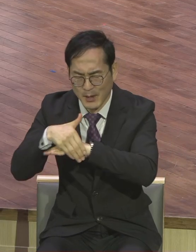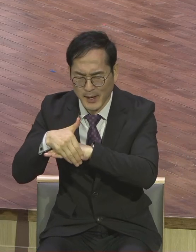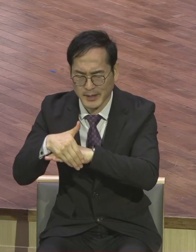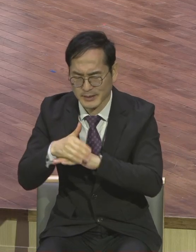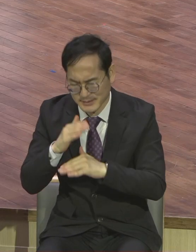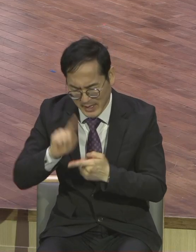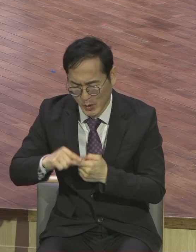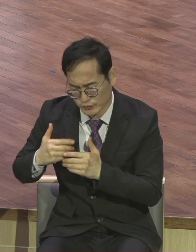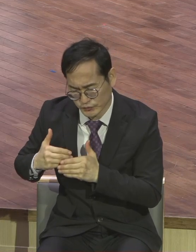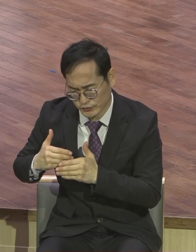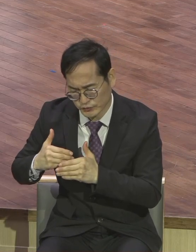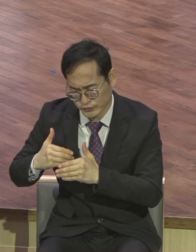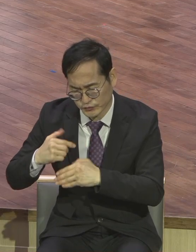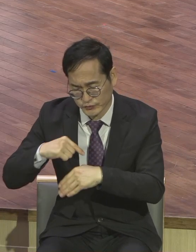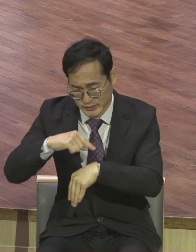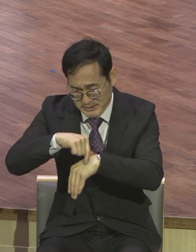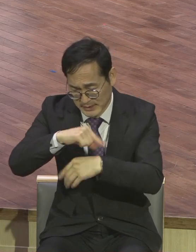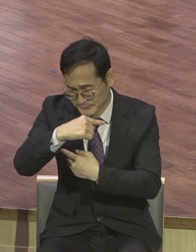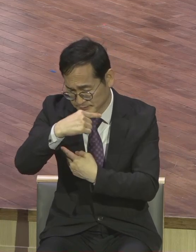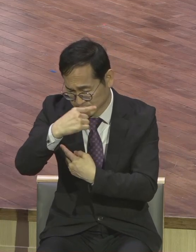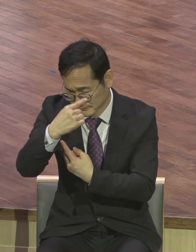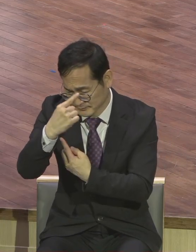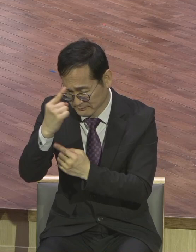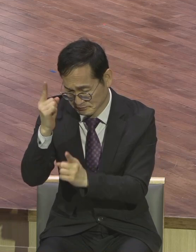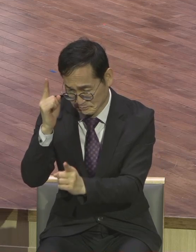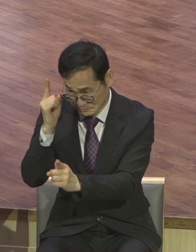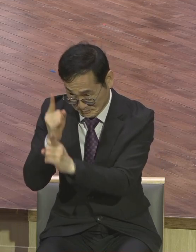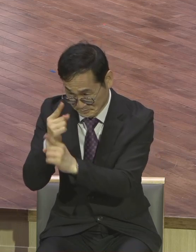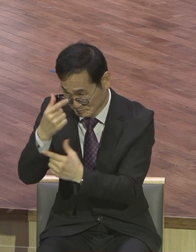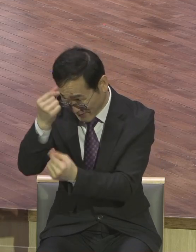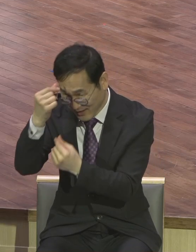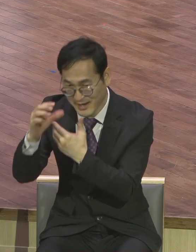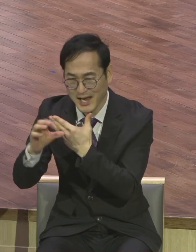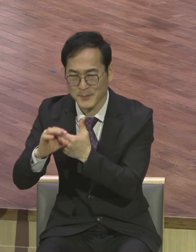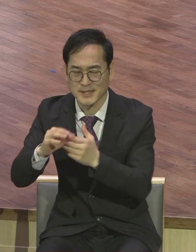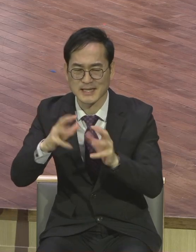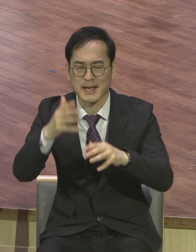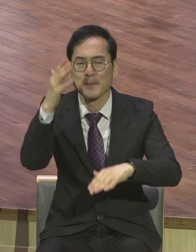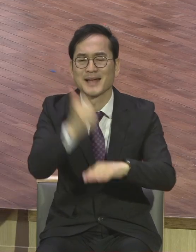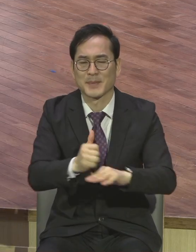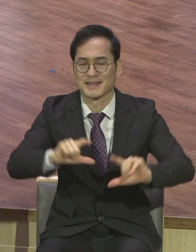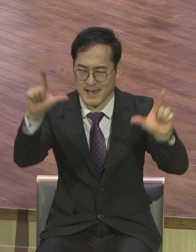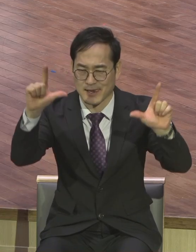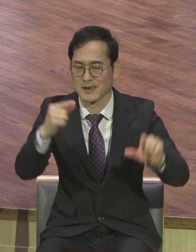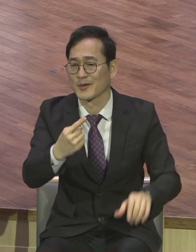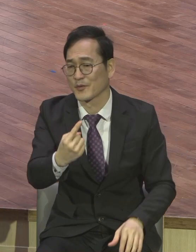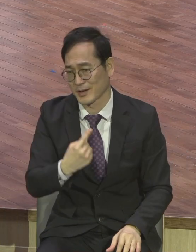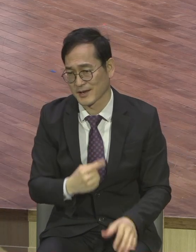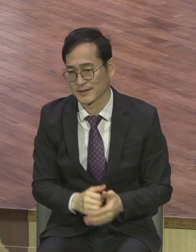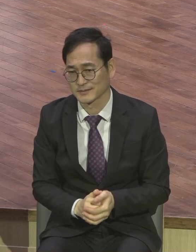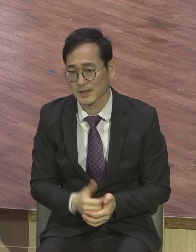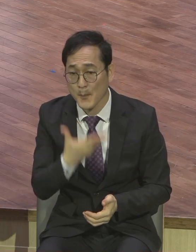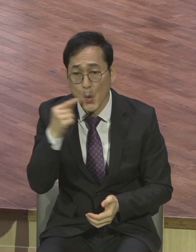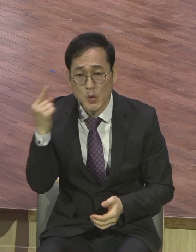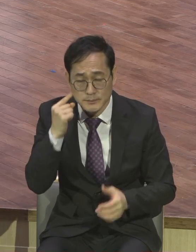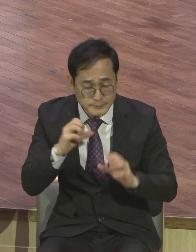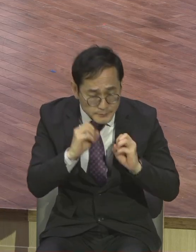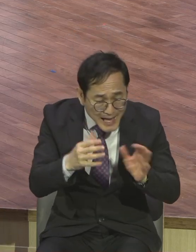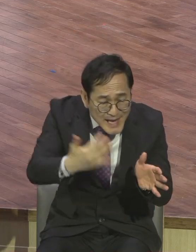그제야 끝이 오리라 전세계 2, 3, 7, 7, 나라 특별히 복음이 들어가지 않는 5천 미동독 종족